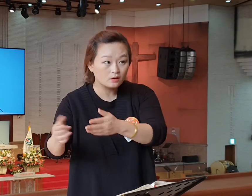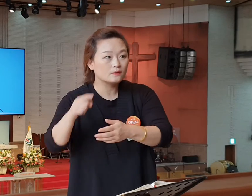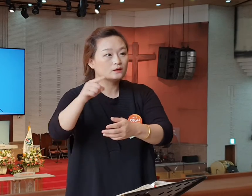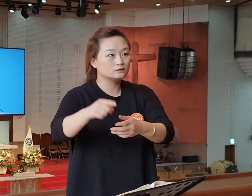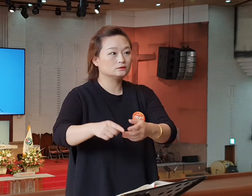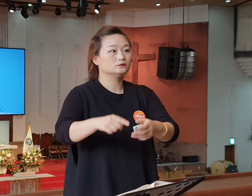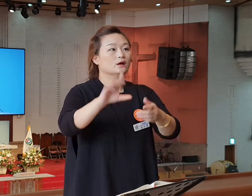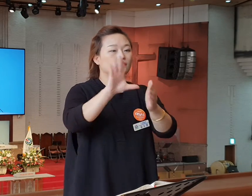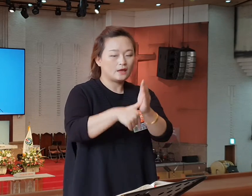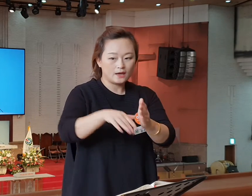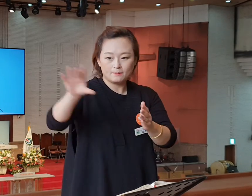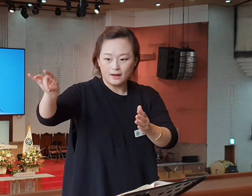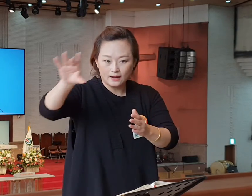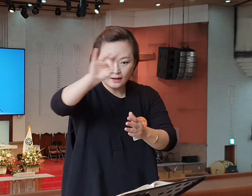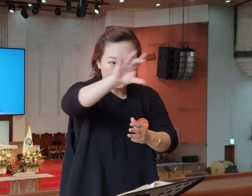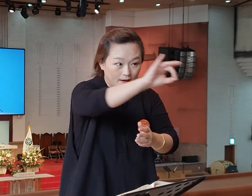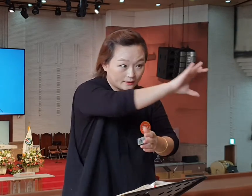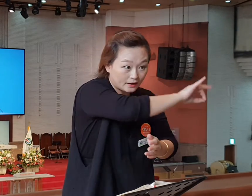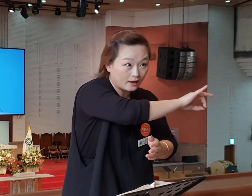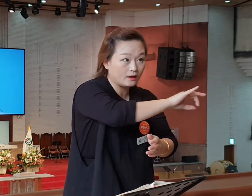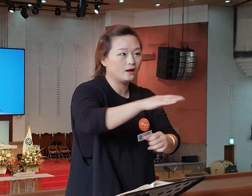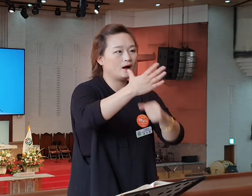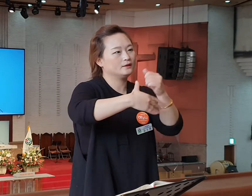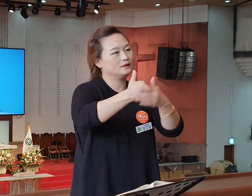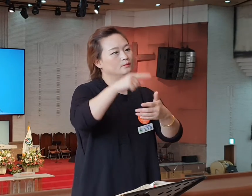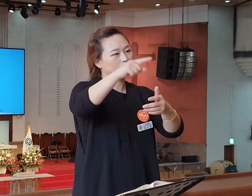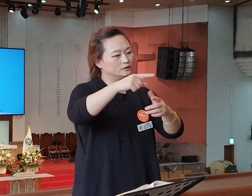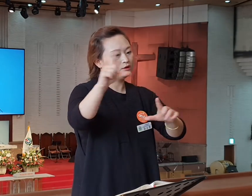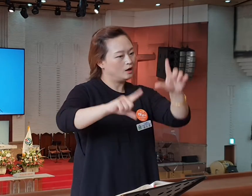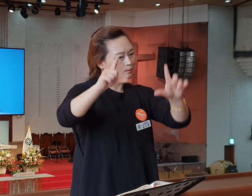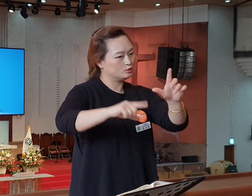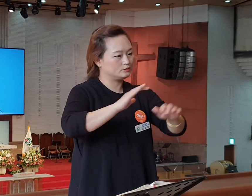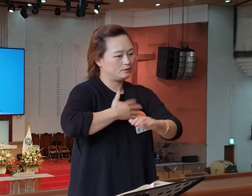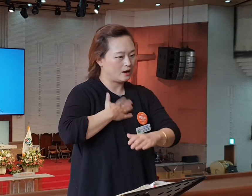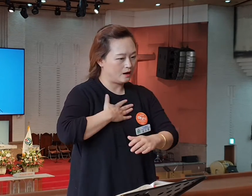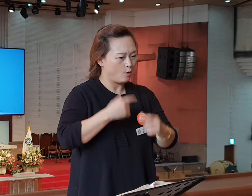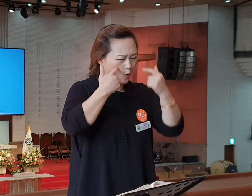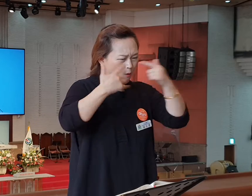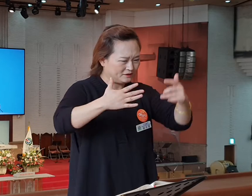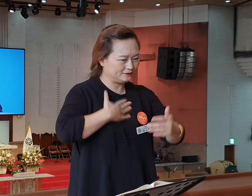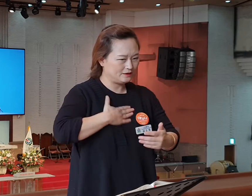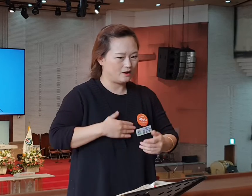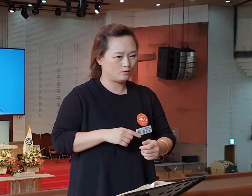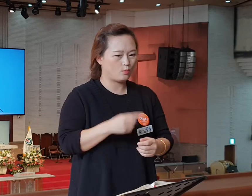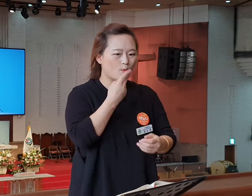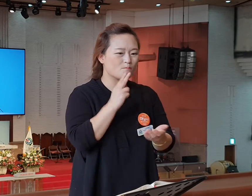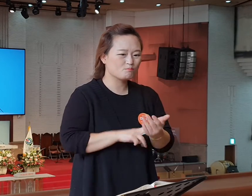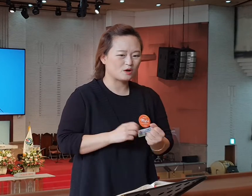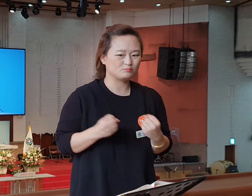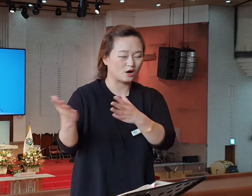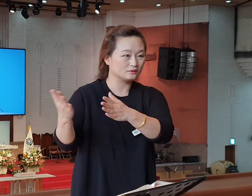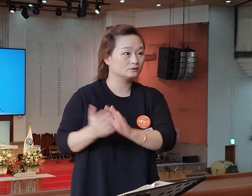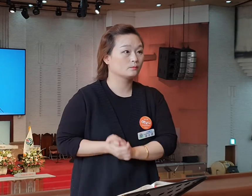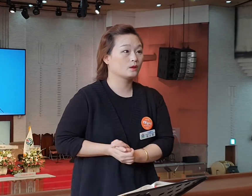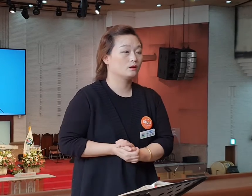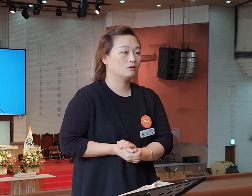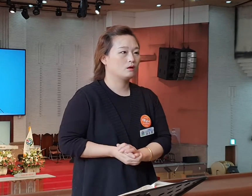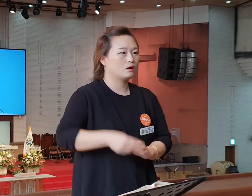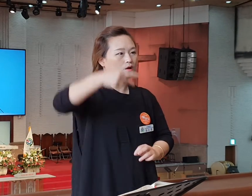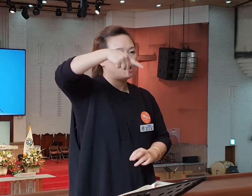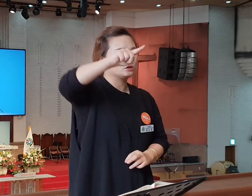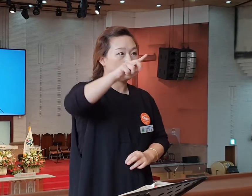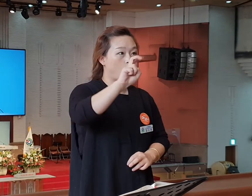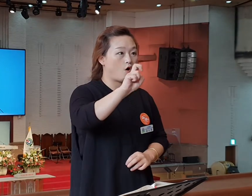분명히 아시면서 보낸 편지입니다. 이 편지를 보면 오늘 편지를 잘 모르시겠습니까? 다음 편지 보시면 서머나